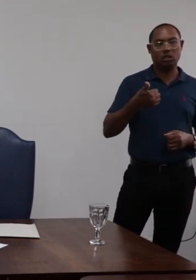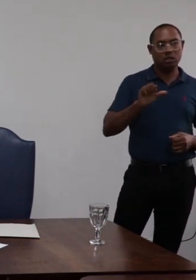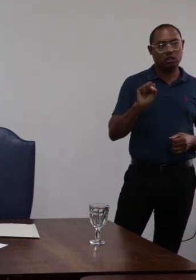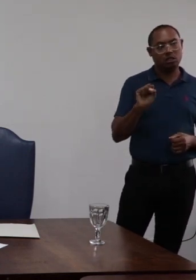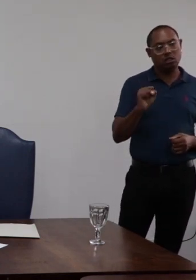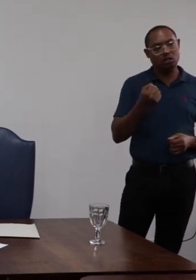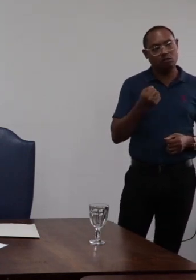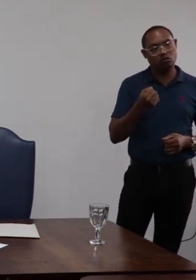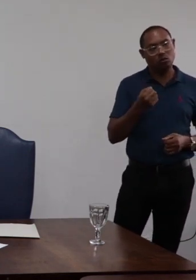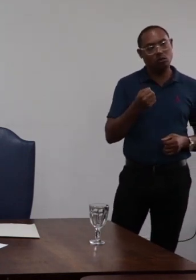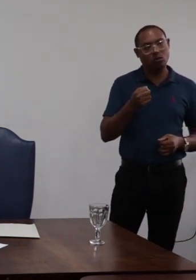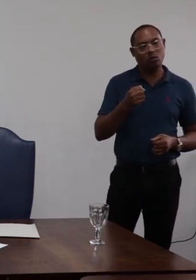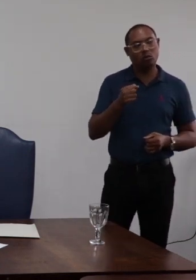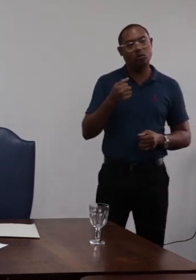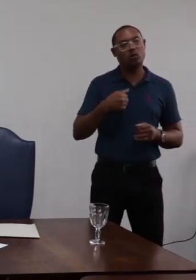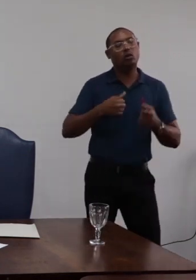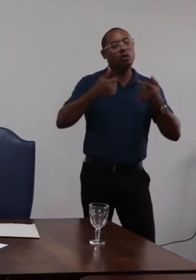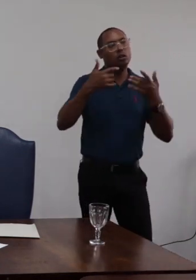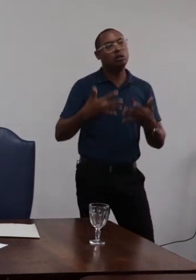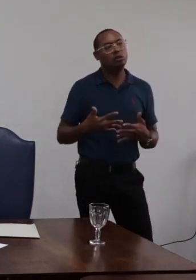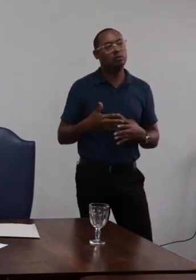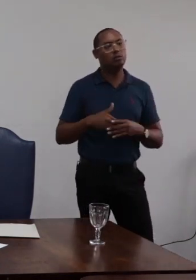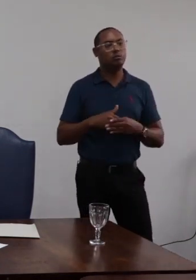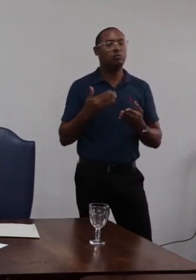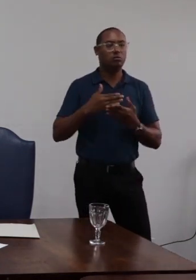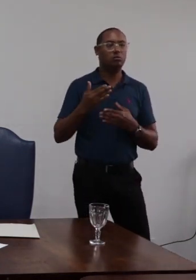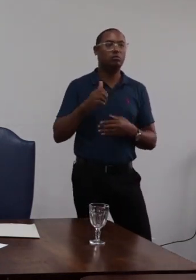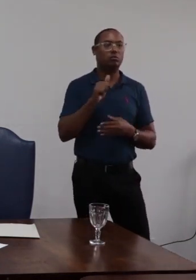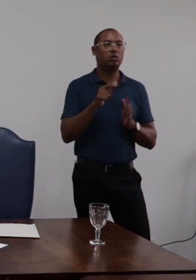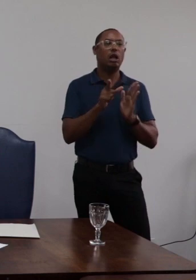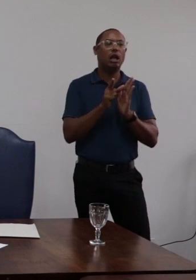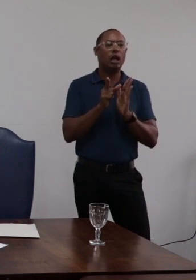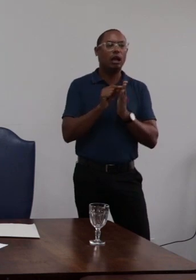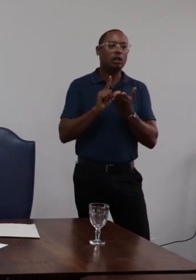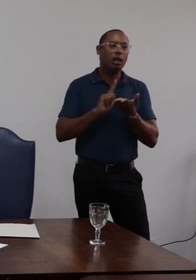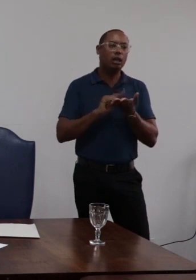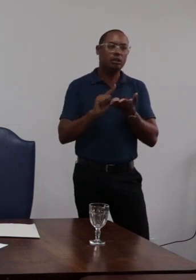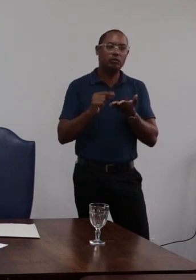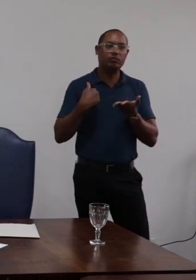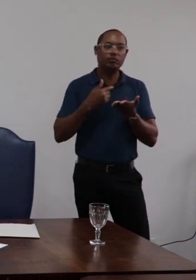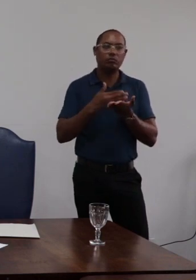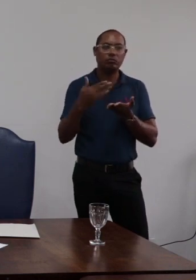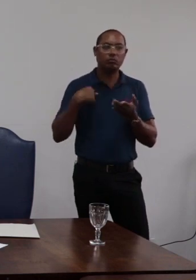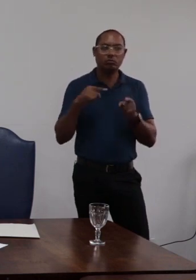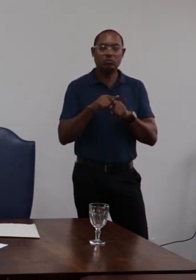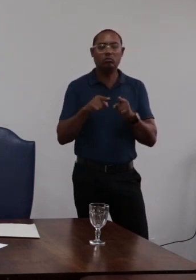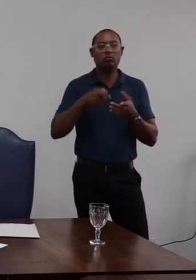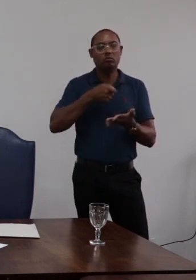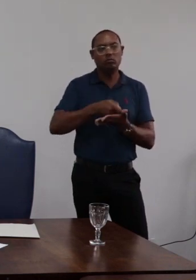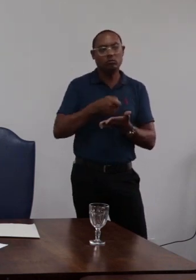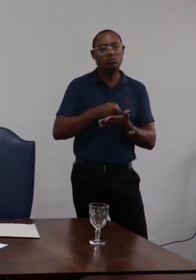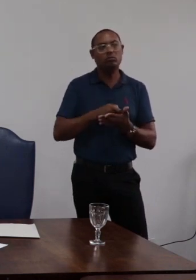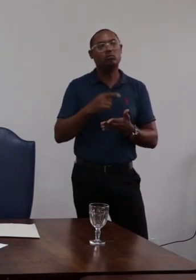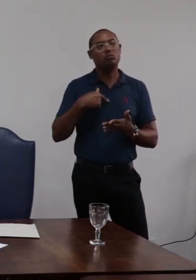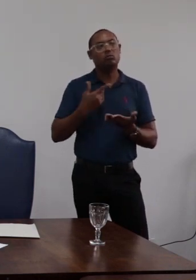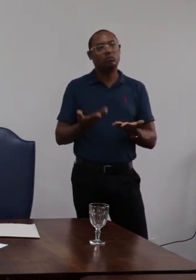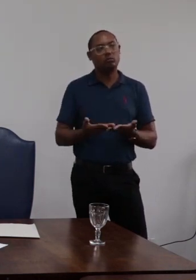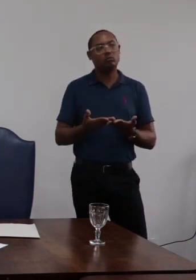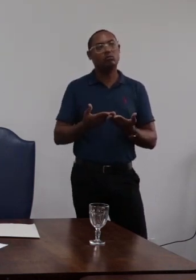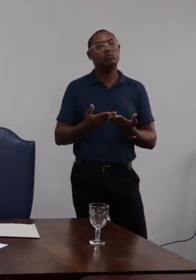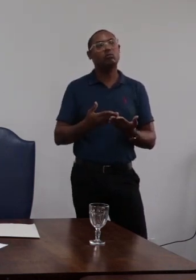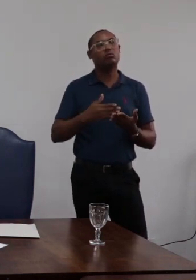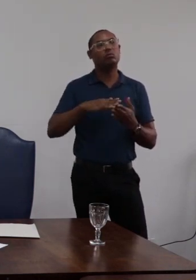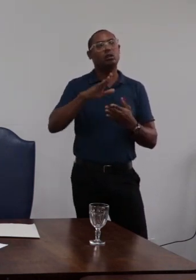e 129 afirmam artigo 128 na aplicação das penalidades serão consideradas a